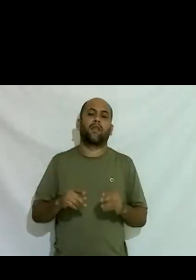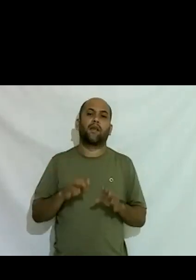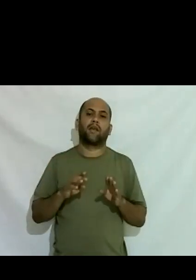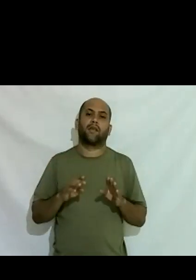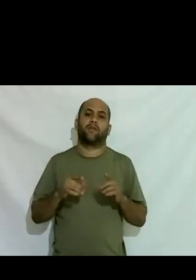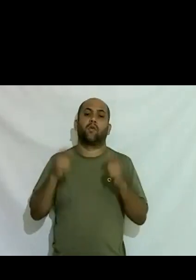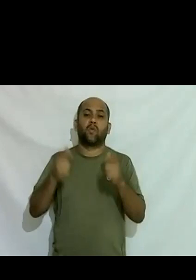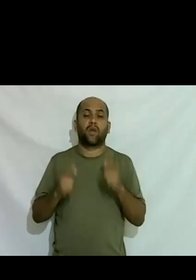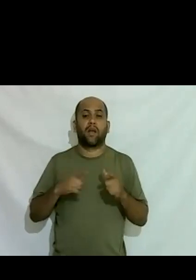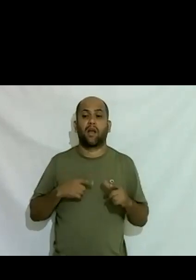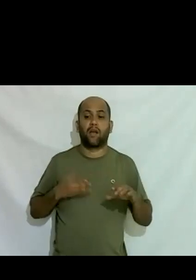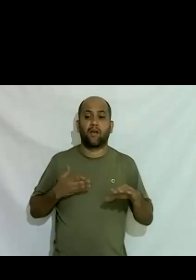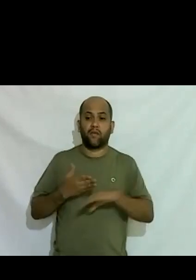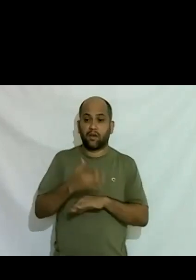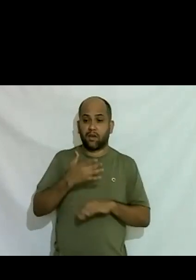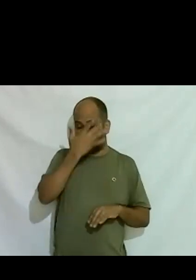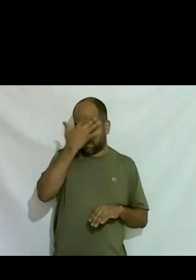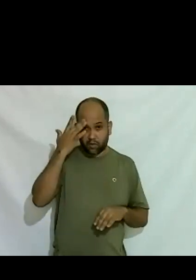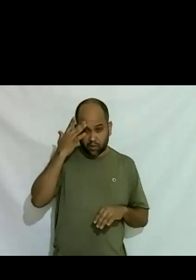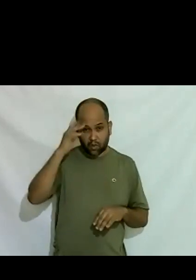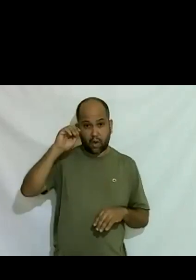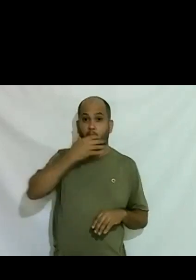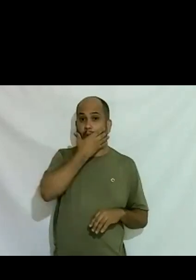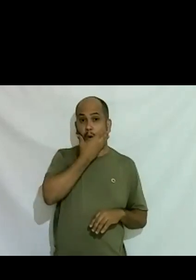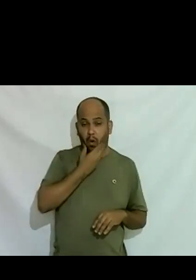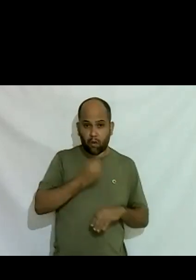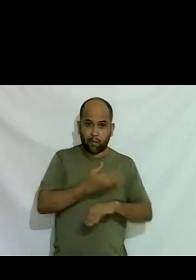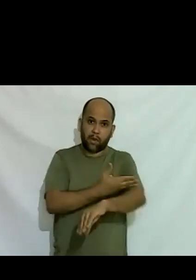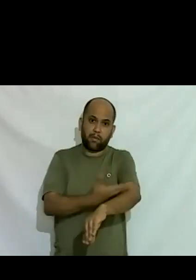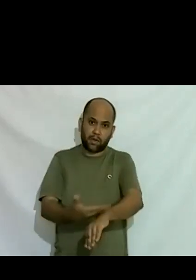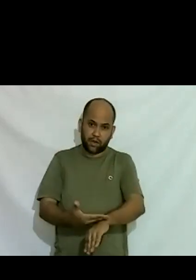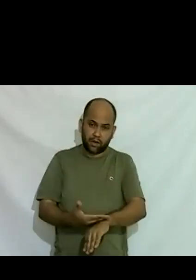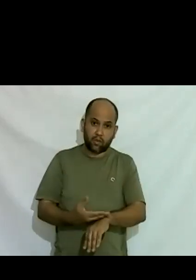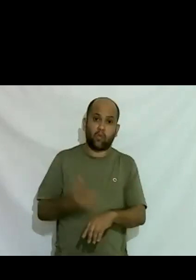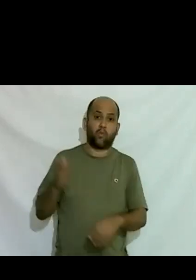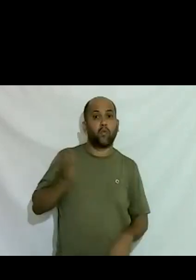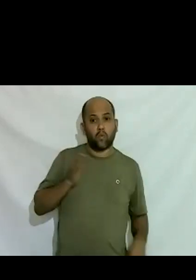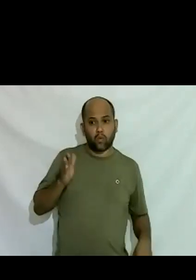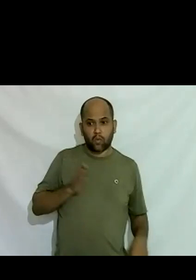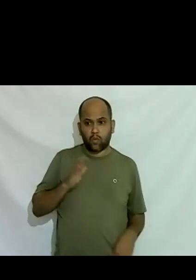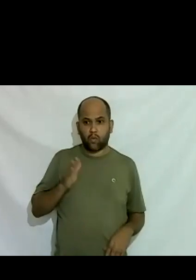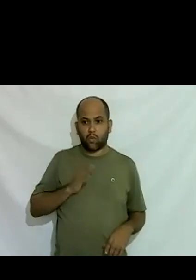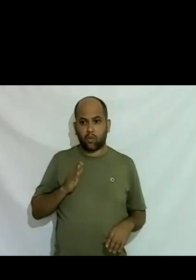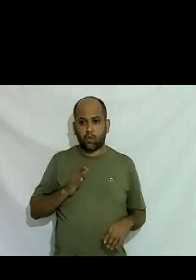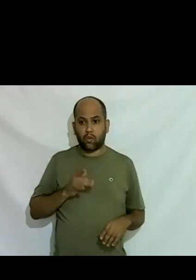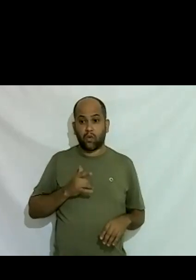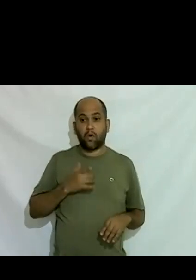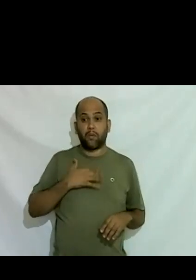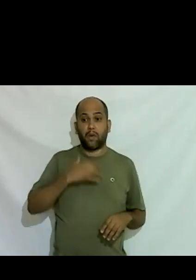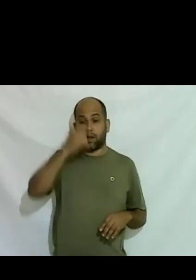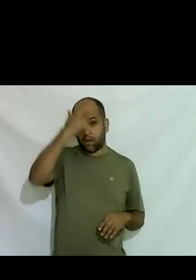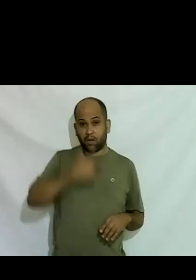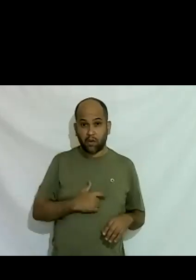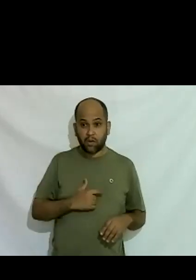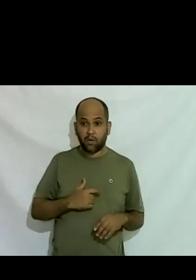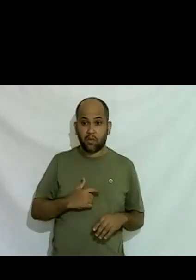de um homem branco cis hétero né de classe alta sendo que eu não era cis mas ninguém